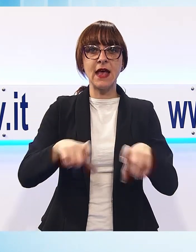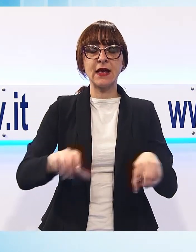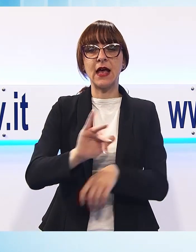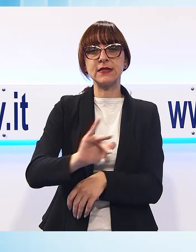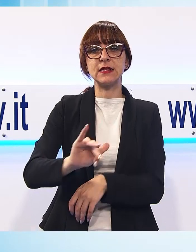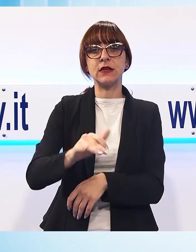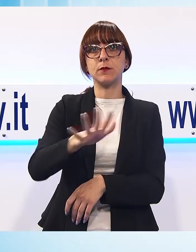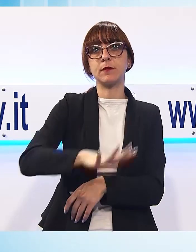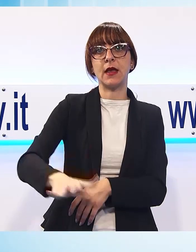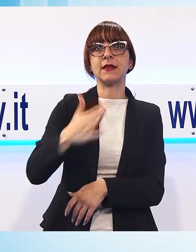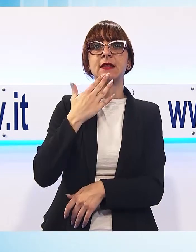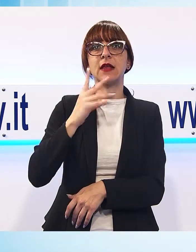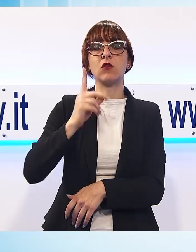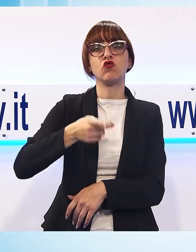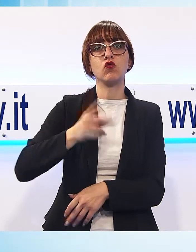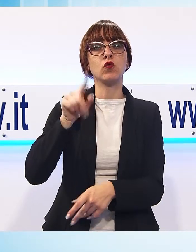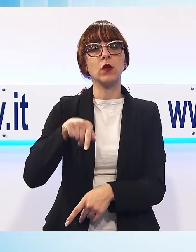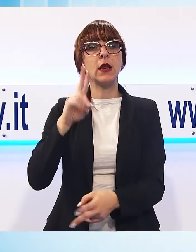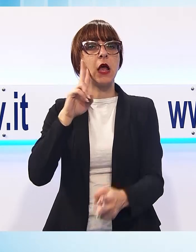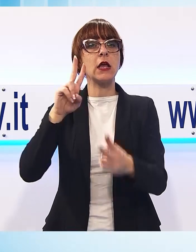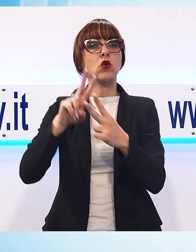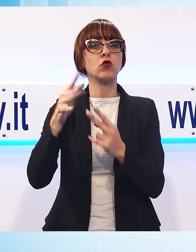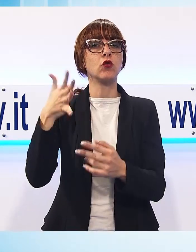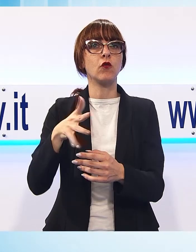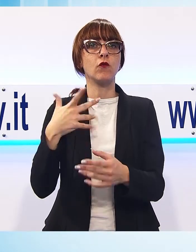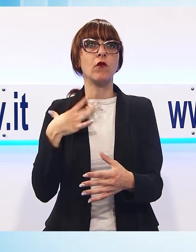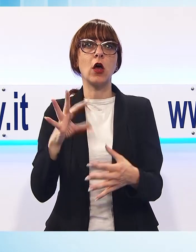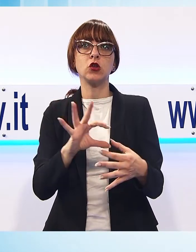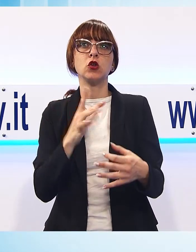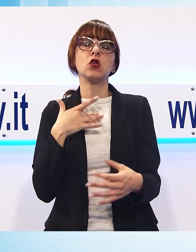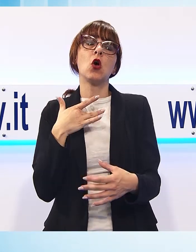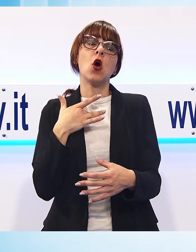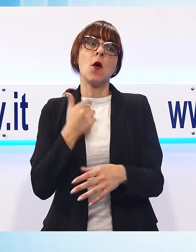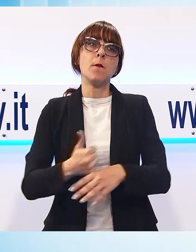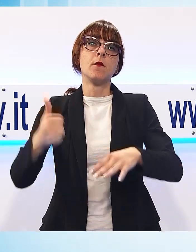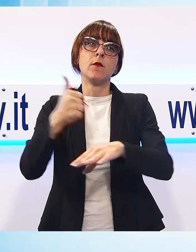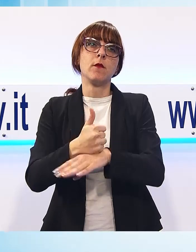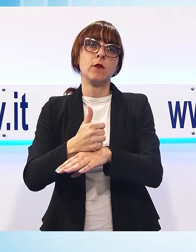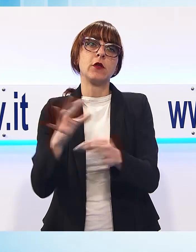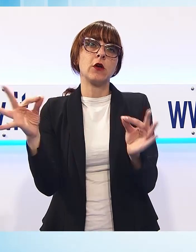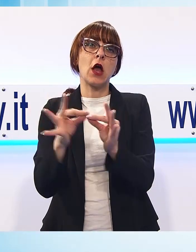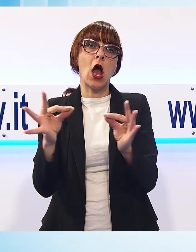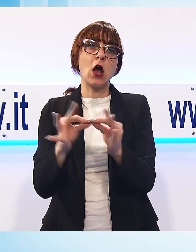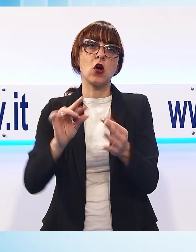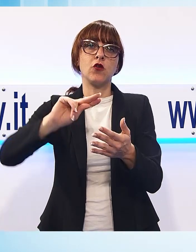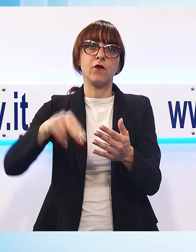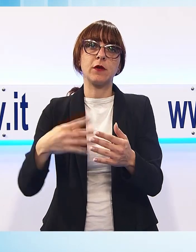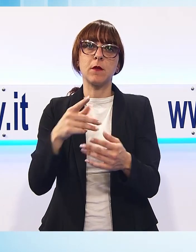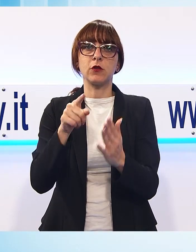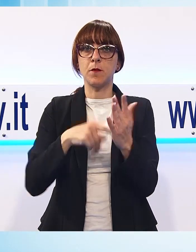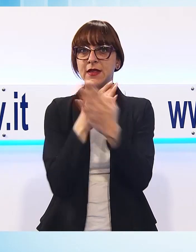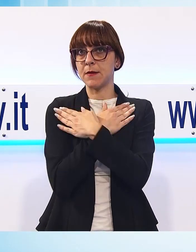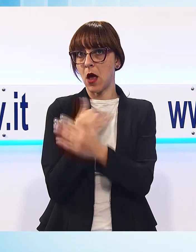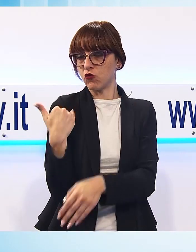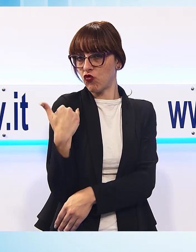di Piazza San Giusto l'incontro con i protagonisti della partnership quinquennale firmata nel maggio scorso da Banco BPM